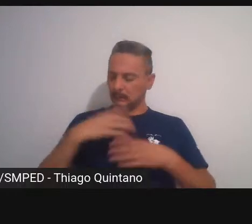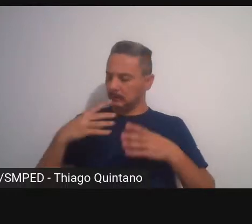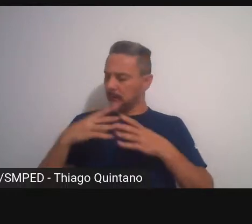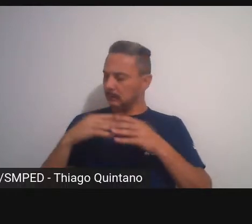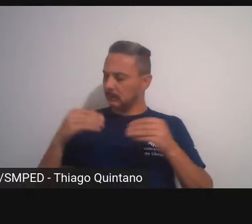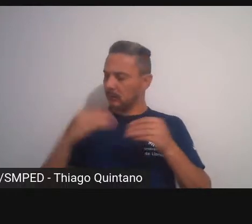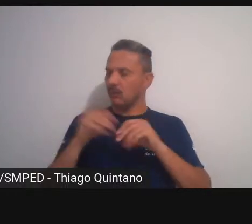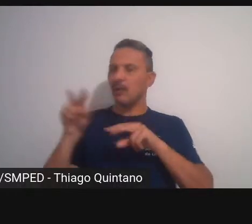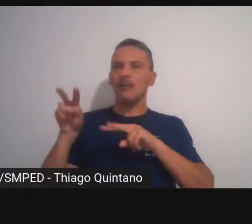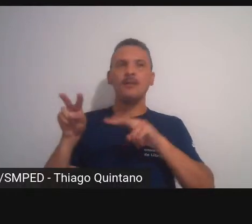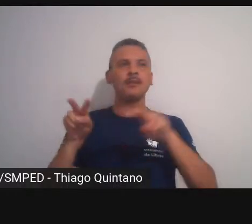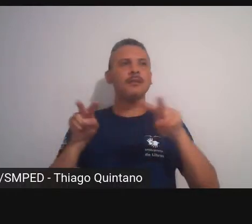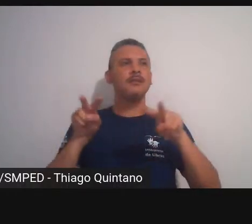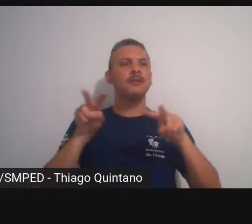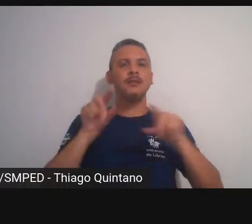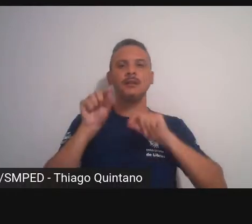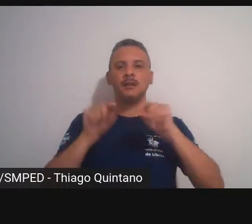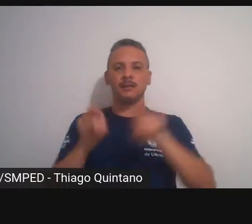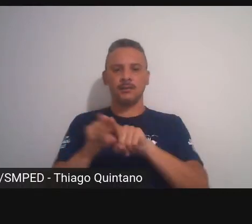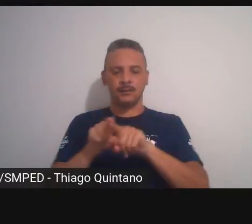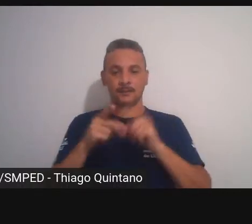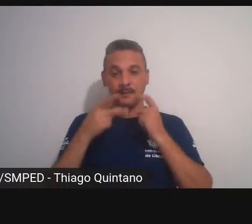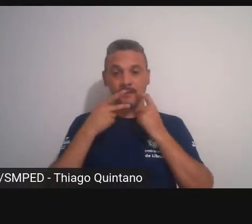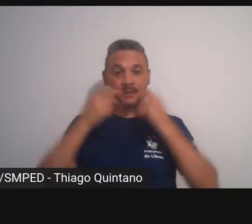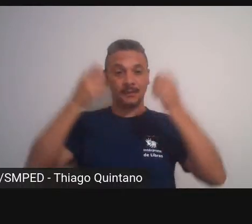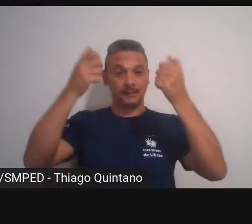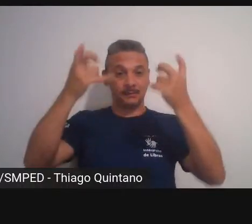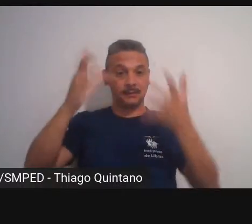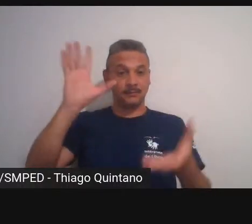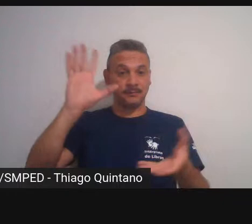quando ele fala isso eu vou tentar